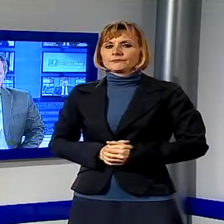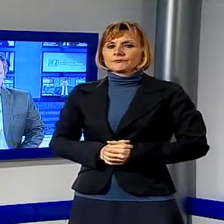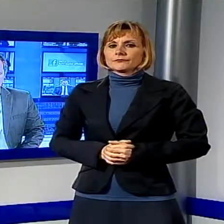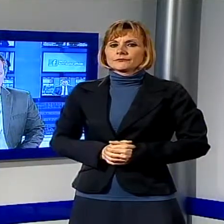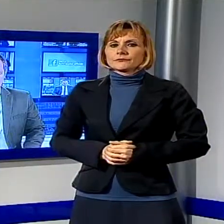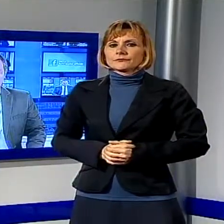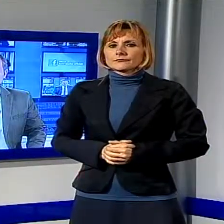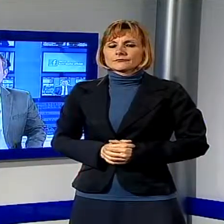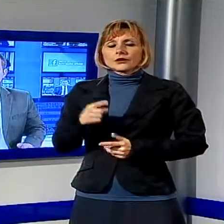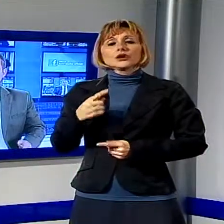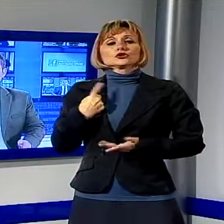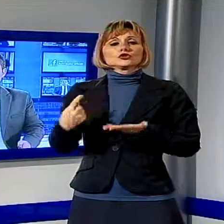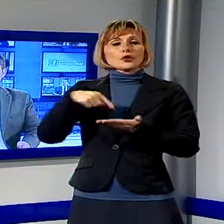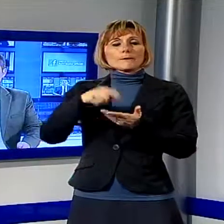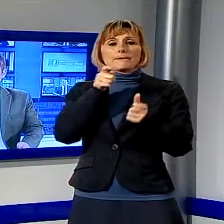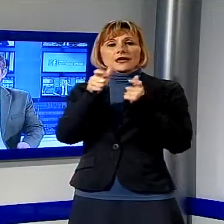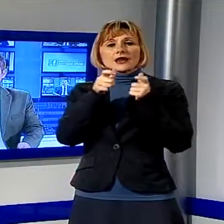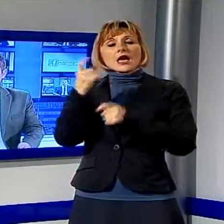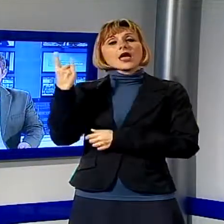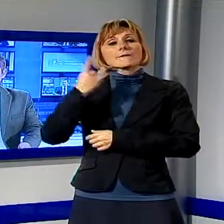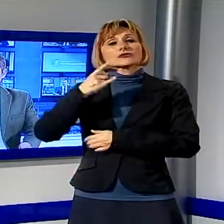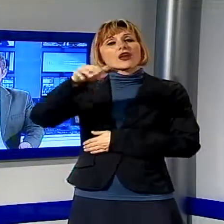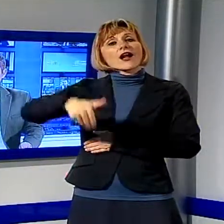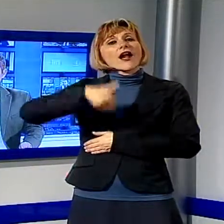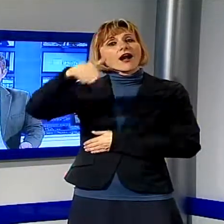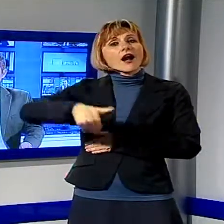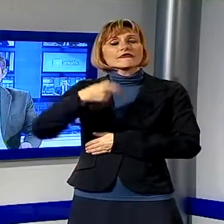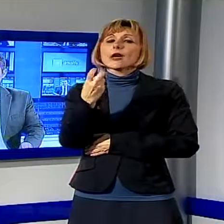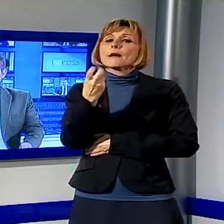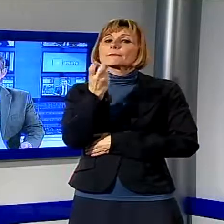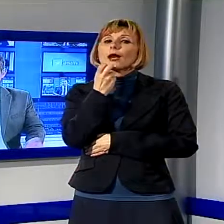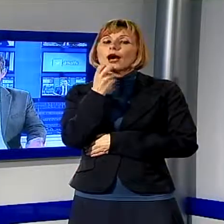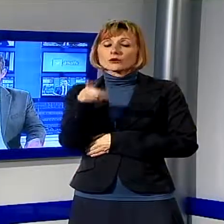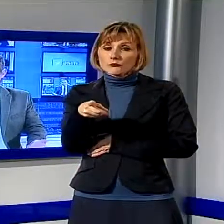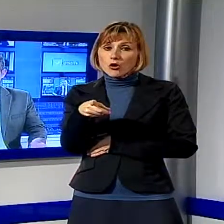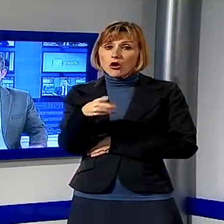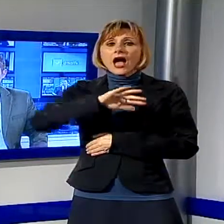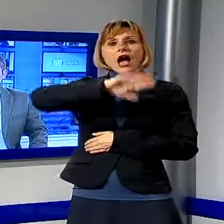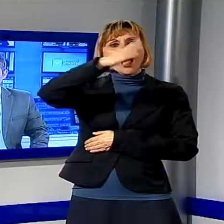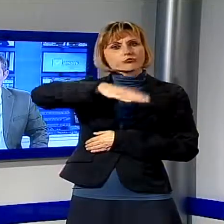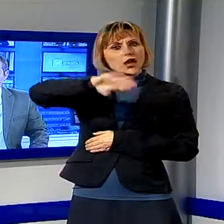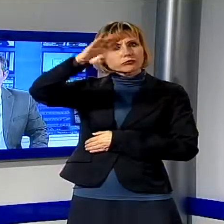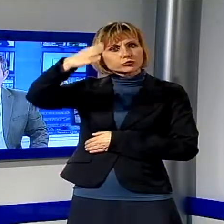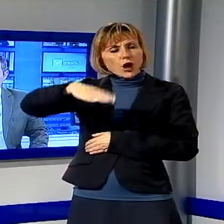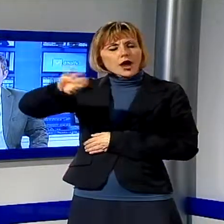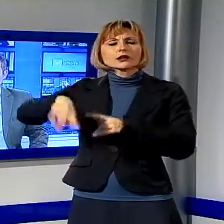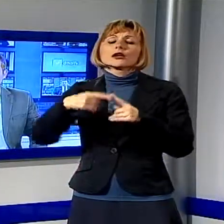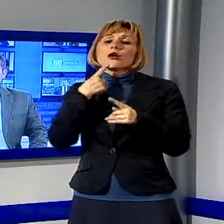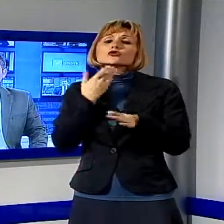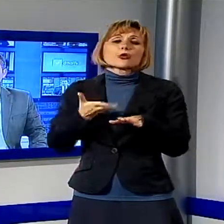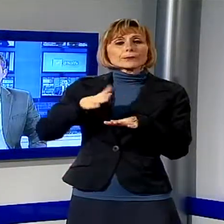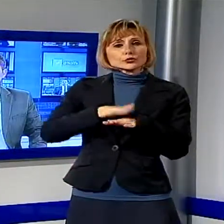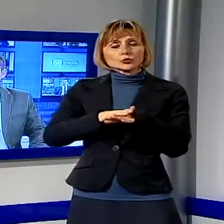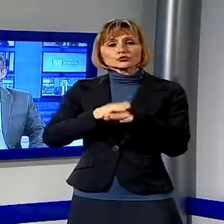dell'emergenza cave sulle Alpi Apuane o meglio del piano paesaggistico regionale che viene